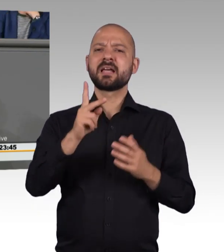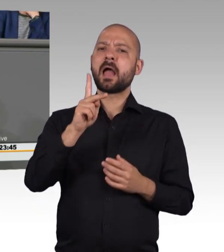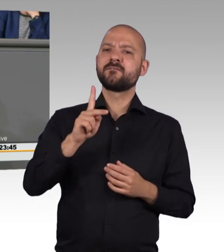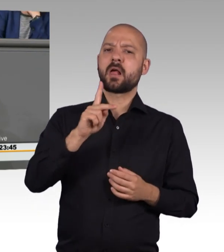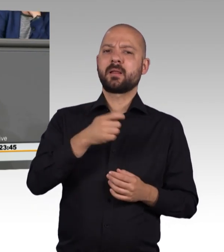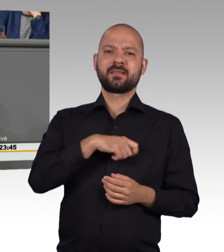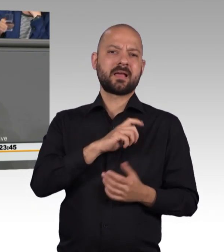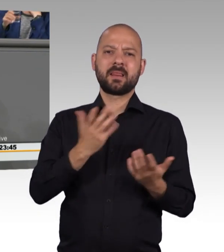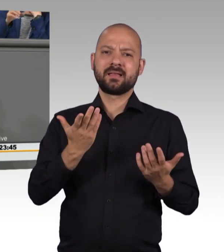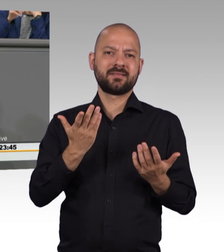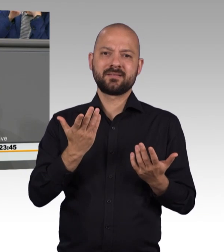AfD gerne so hätten.